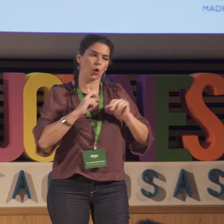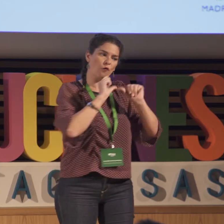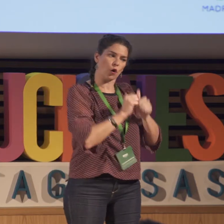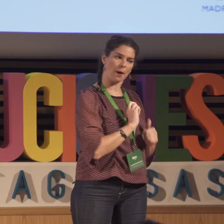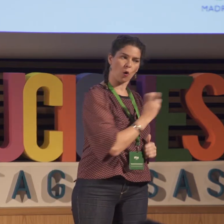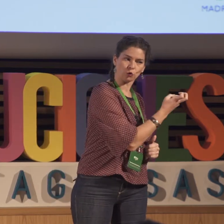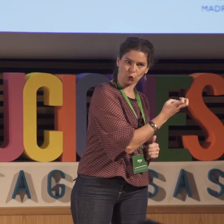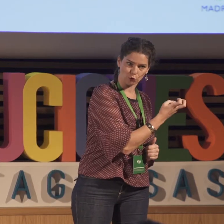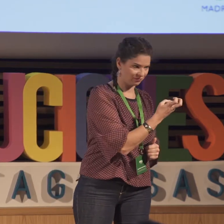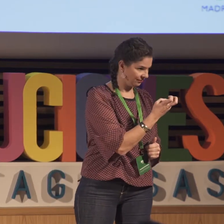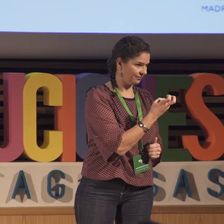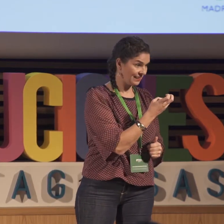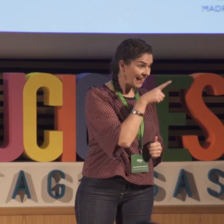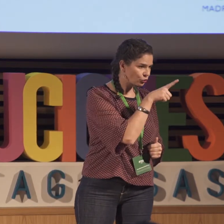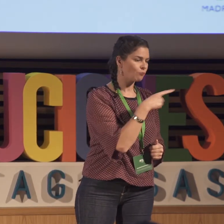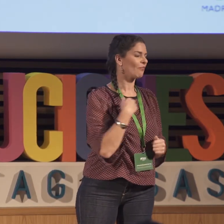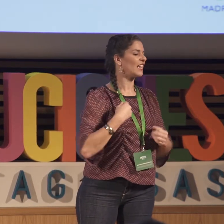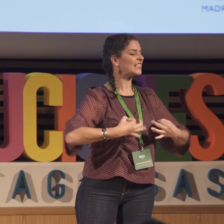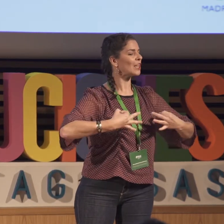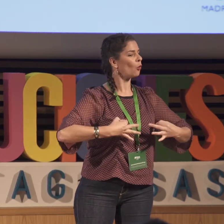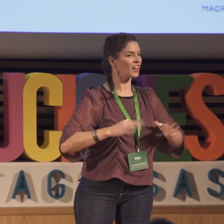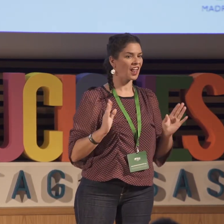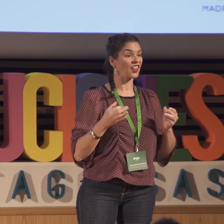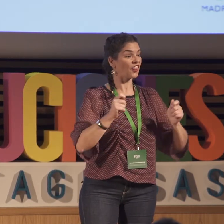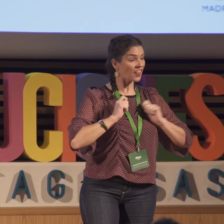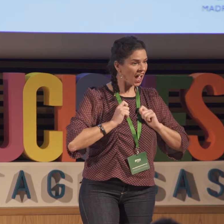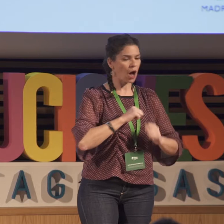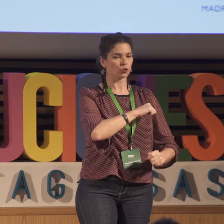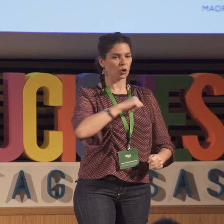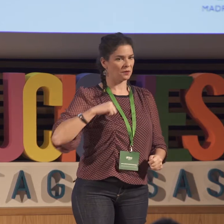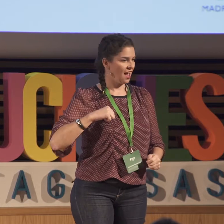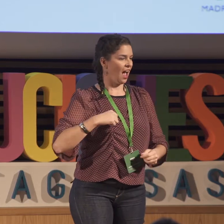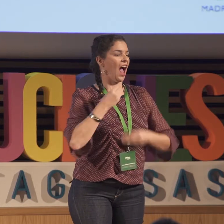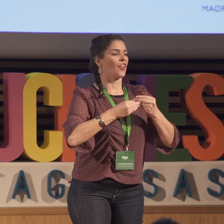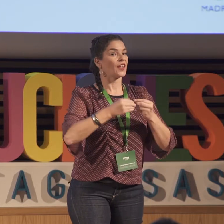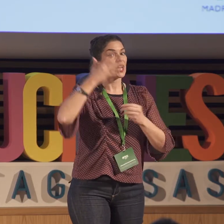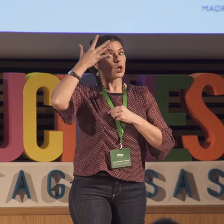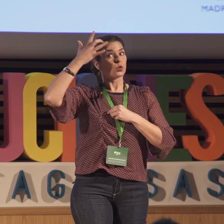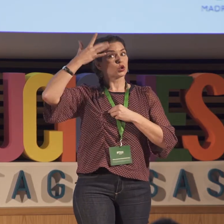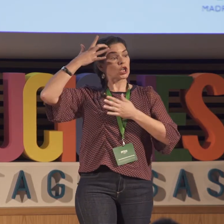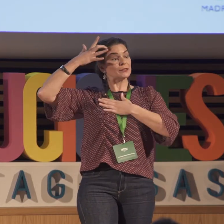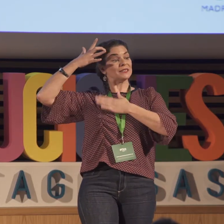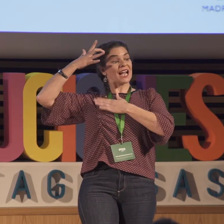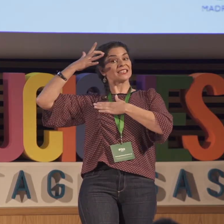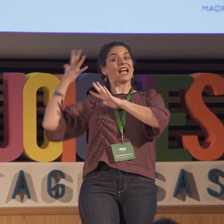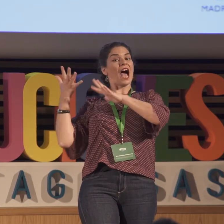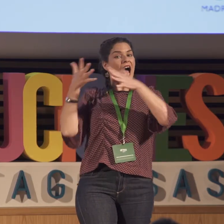preconcebido un concepto de lo que era una vida normal y ahora salí de esos esquemas. tenía más autonomía, tenía